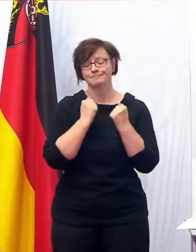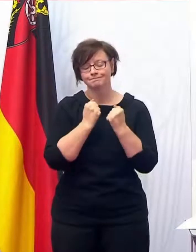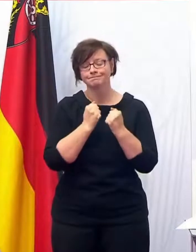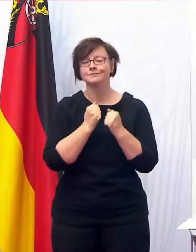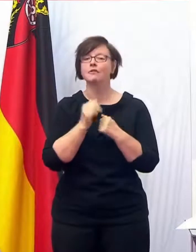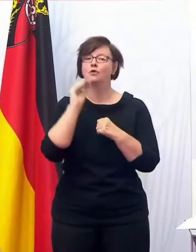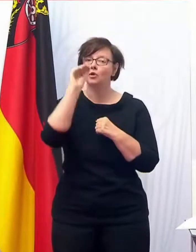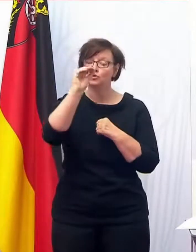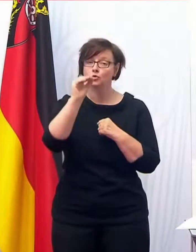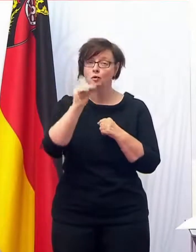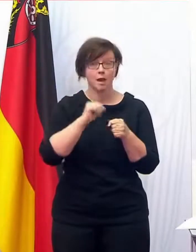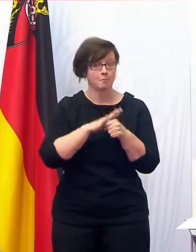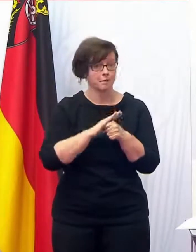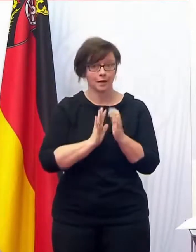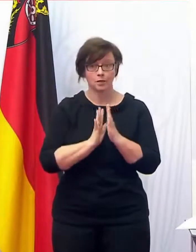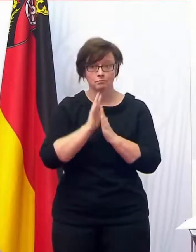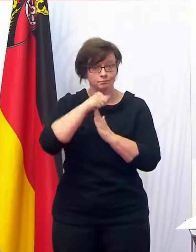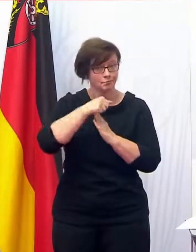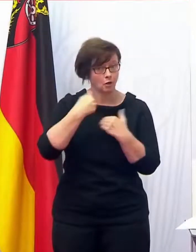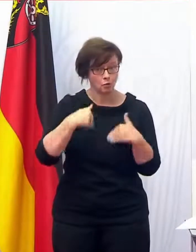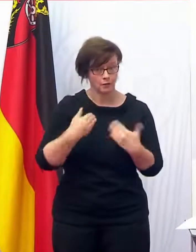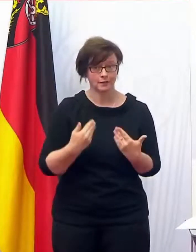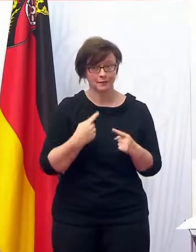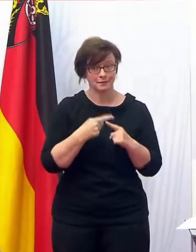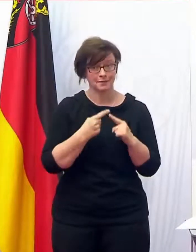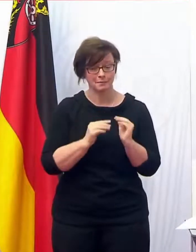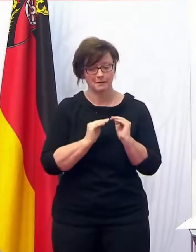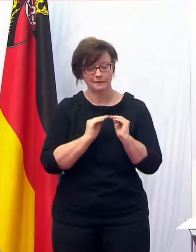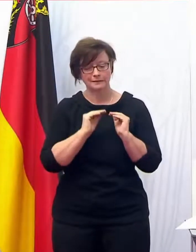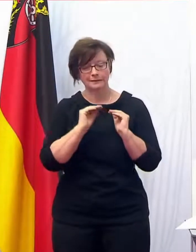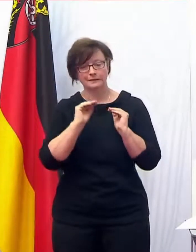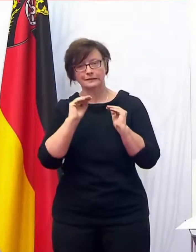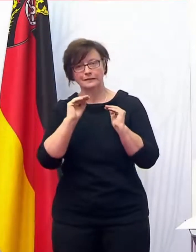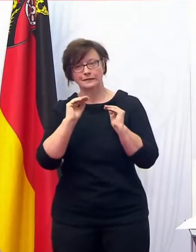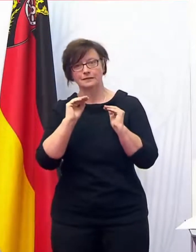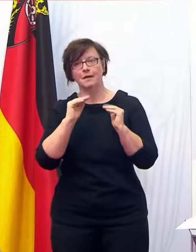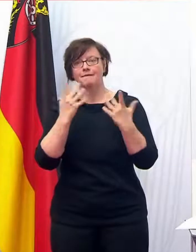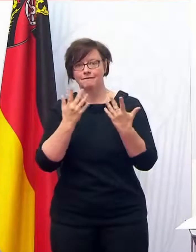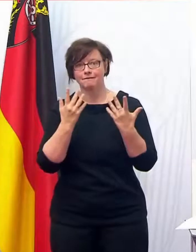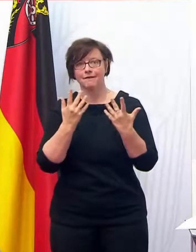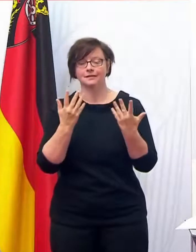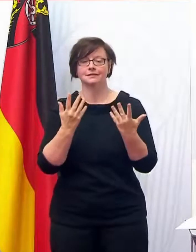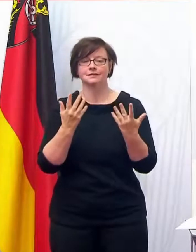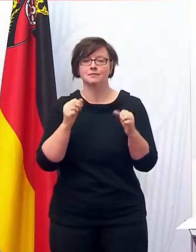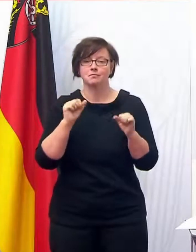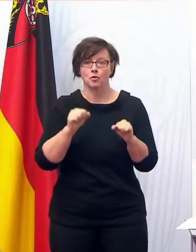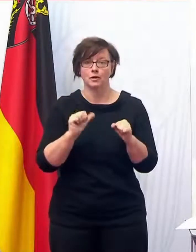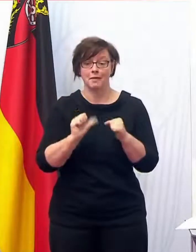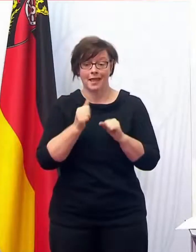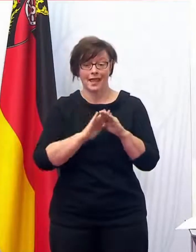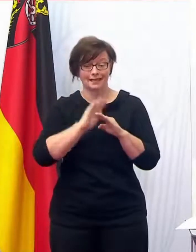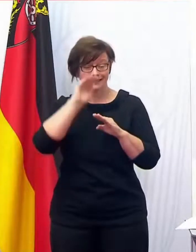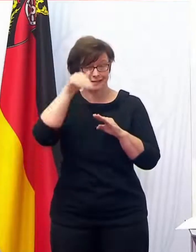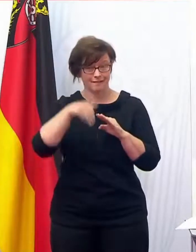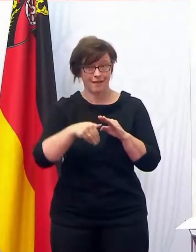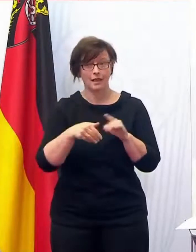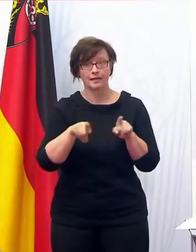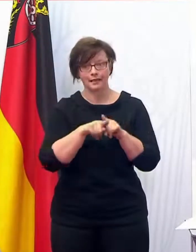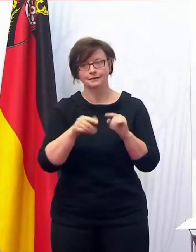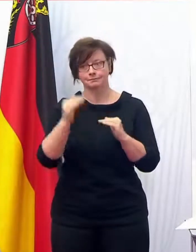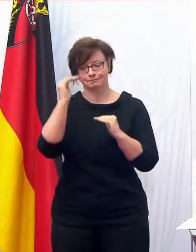gilt. Wir sind noch nicht durch. Wir sind mit unseren Inzidenzen auf dem Höhepunkt dessen, was wir in der ersten Welle gespürt haben.